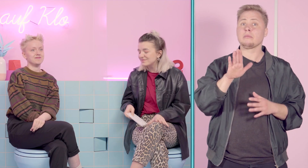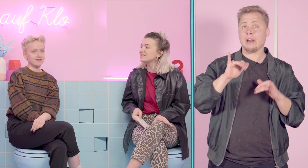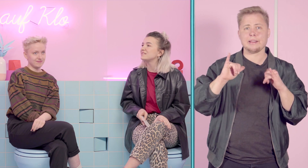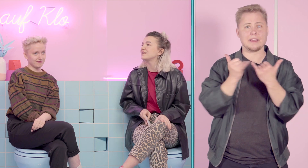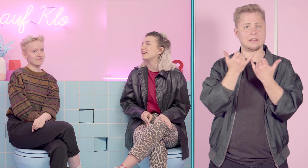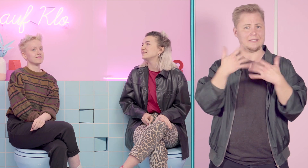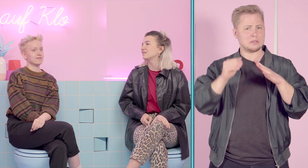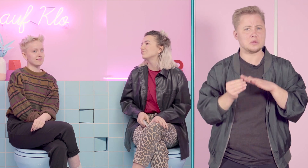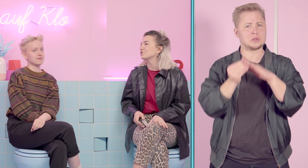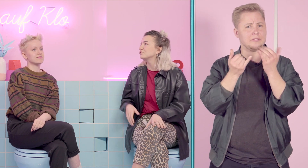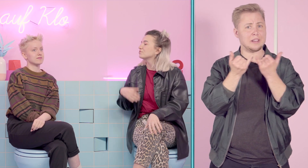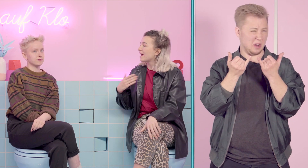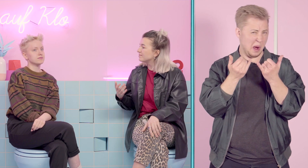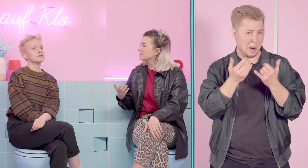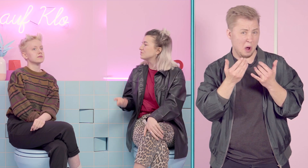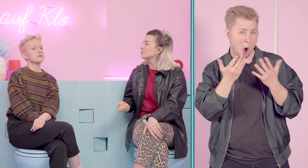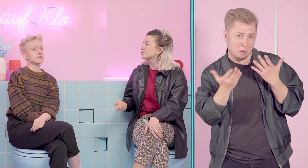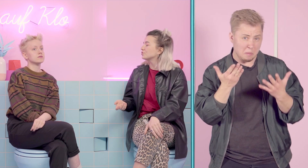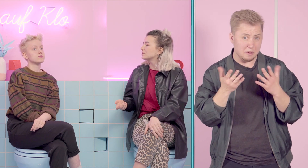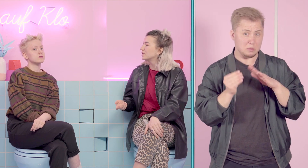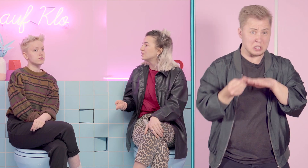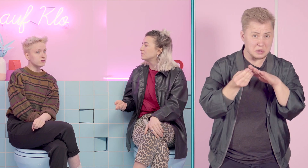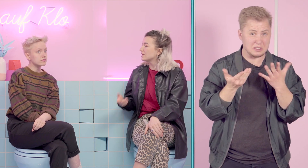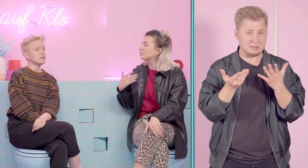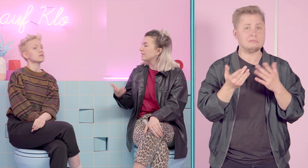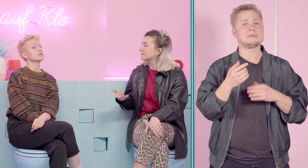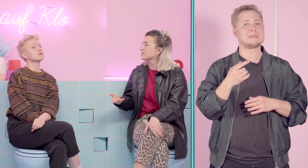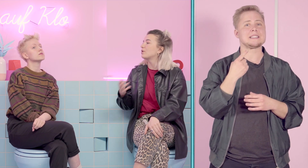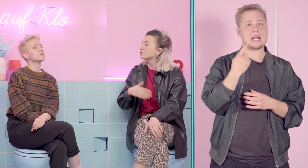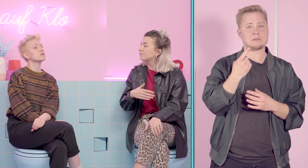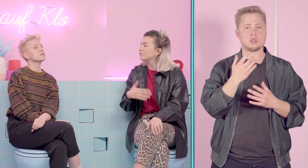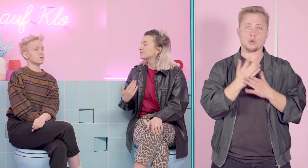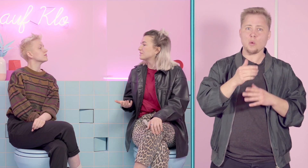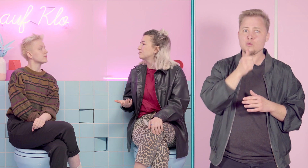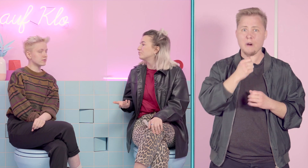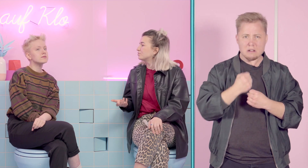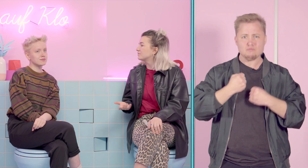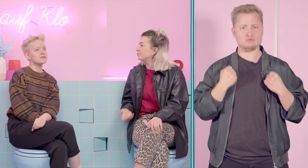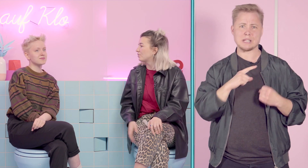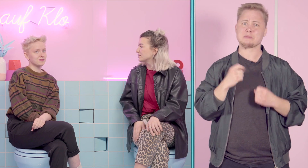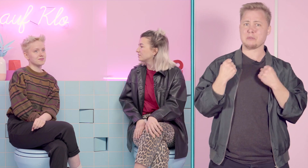dich deine Eltern unterstützt oder haben sie dich unterstützt, dass du jetzt, aber auch schon früher so selbstbewusst bist, wie du warst?